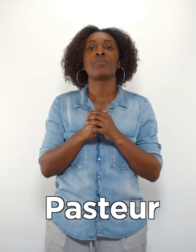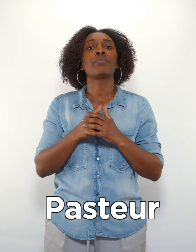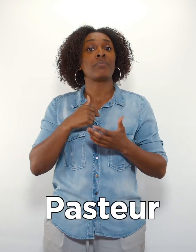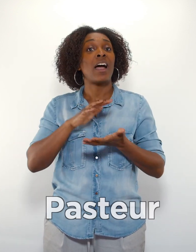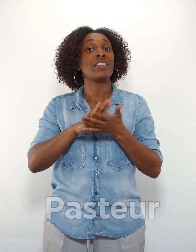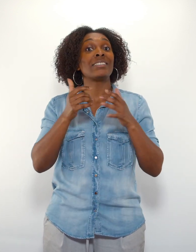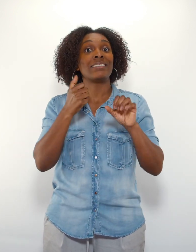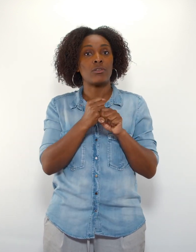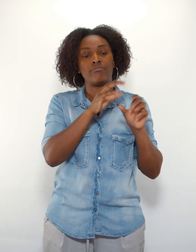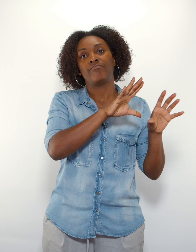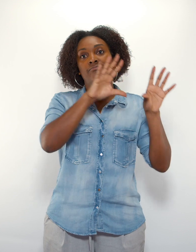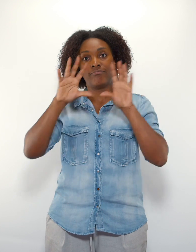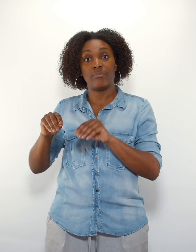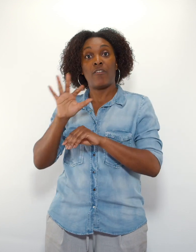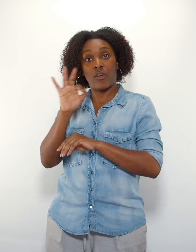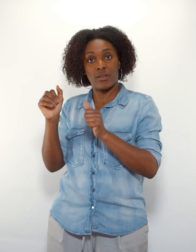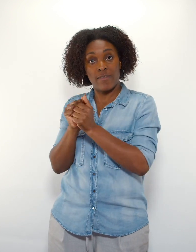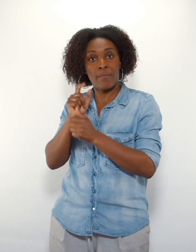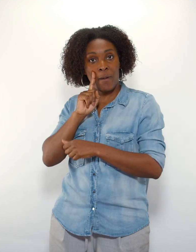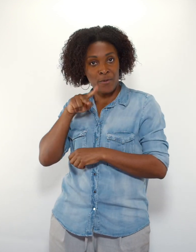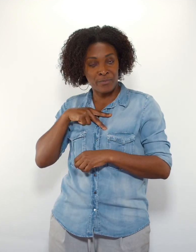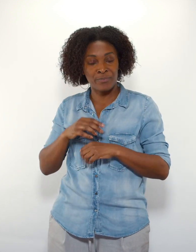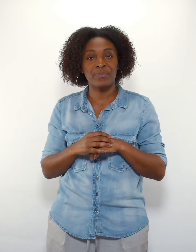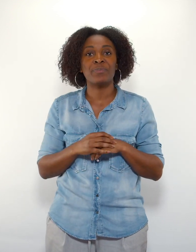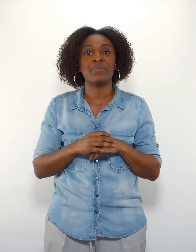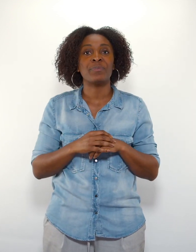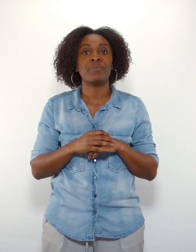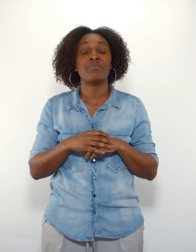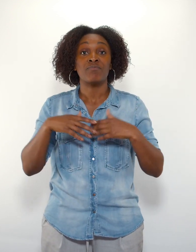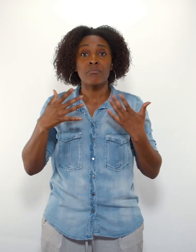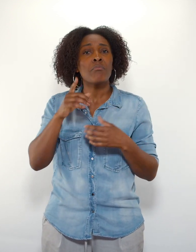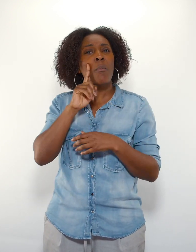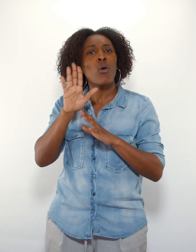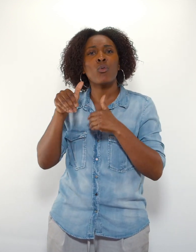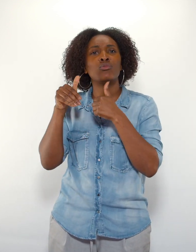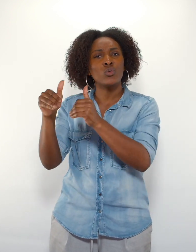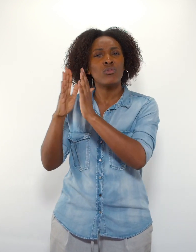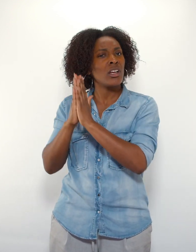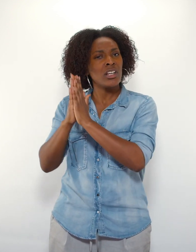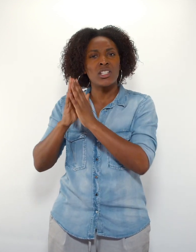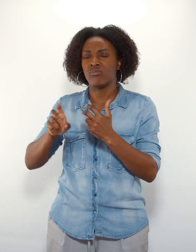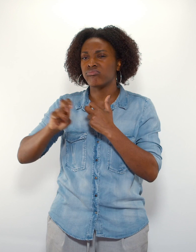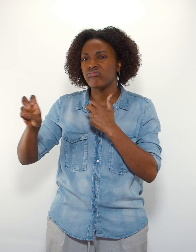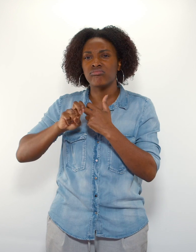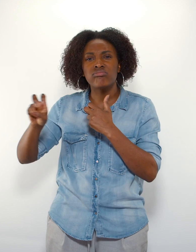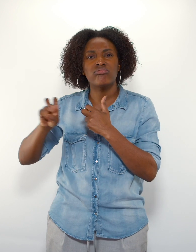ans, je suis venu ici en France avec ma mère. Et lorsque nous sommes arrivés en France, ma mère a continué à pratiquer sa foi.